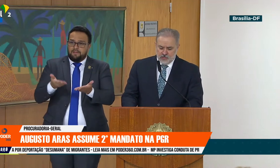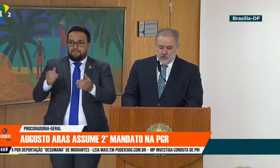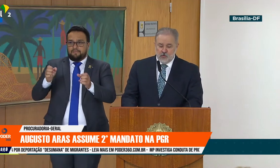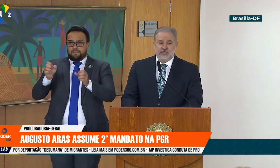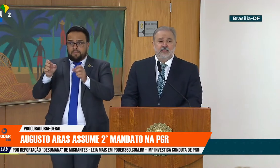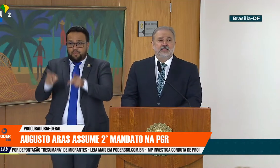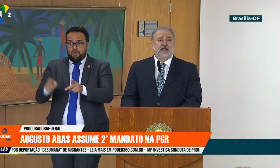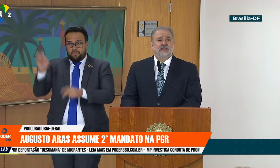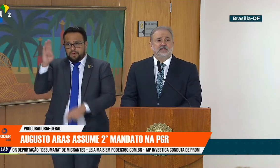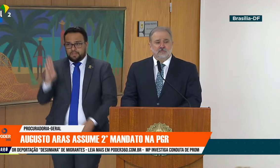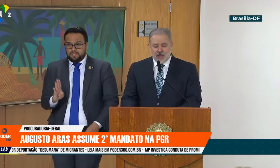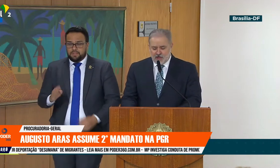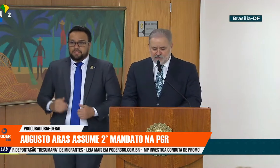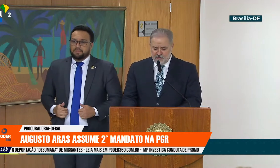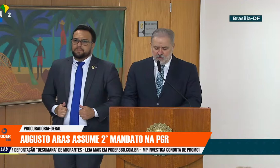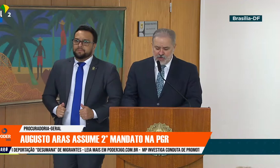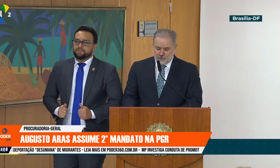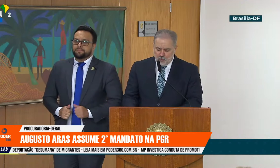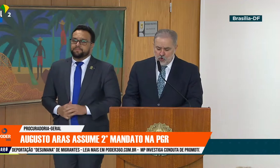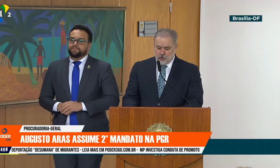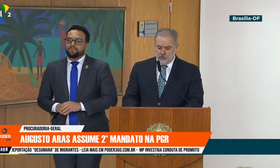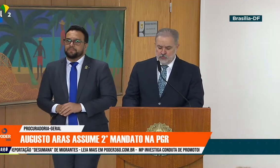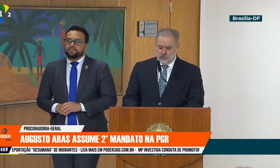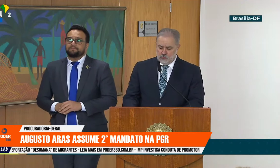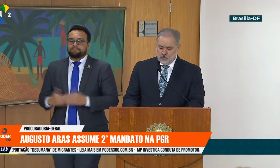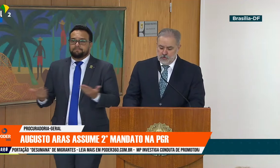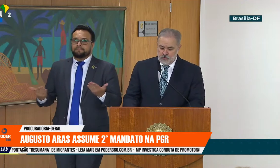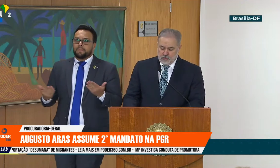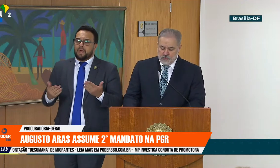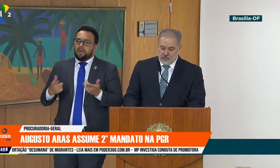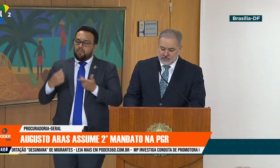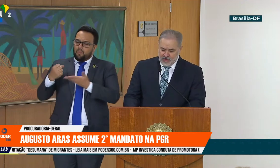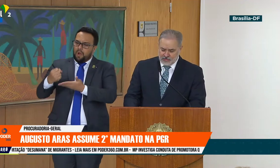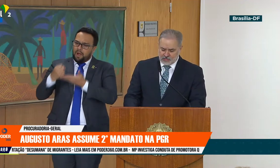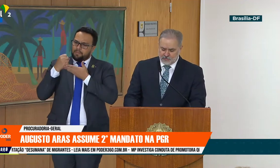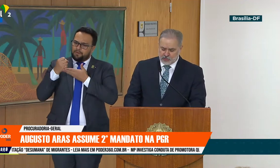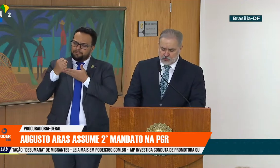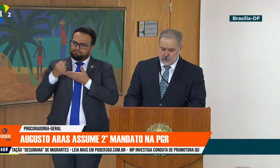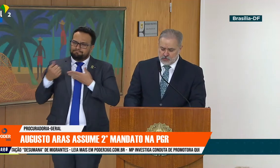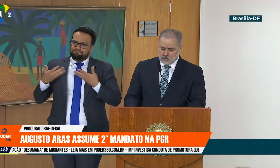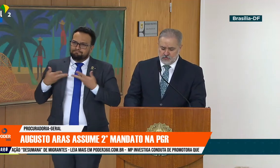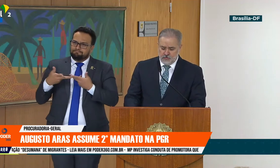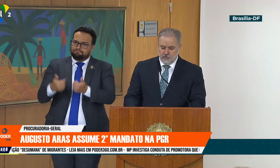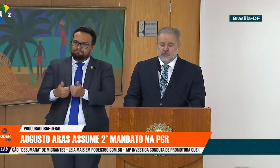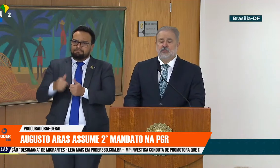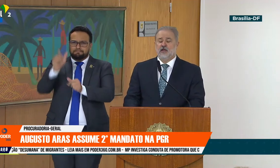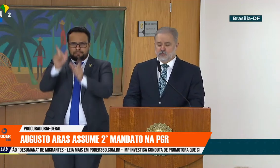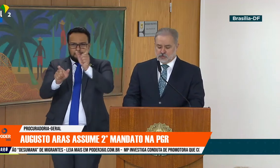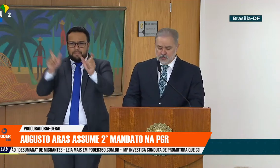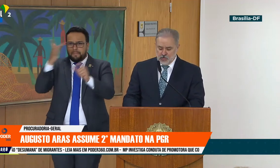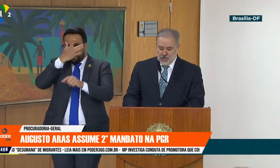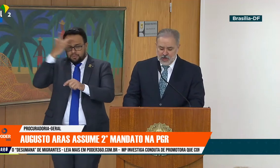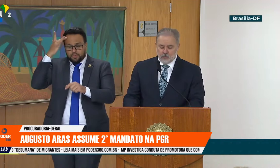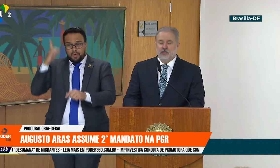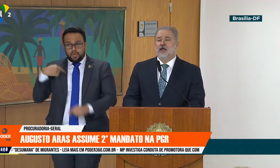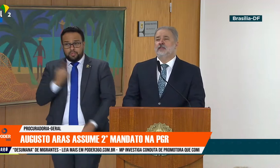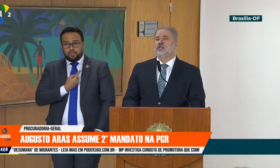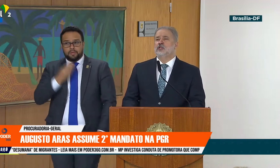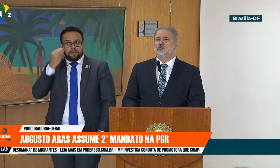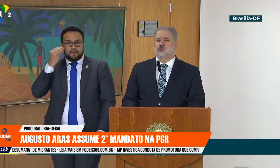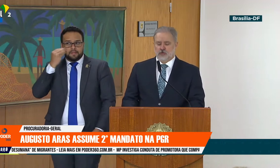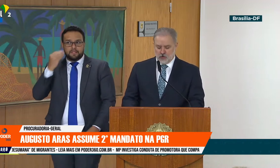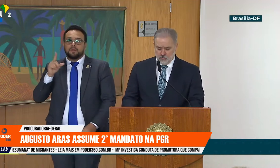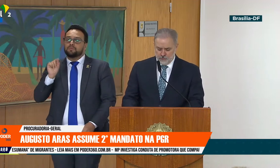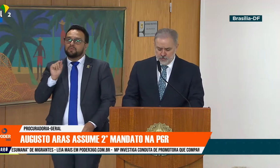senhor presidente, com esse inestimável apoio de tantas pessoas, buscamos a